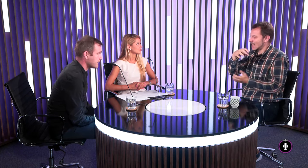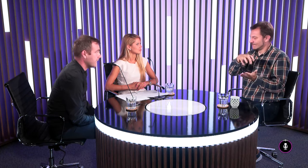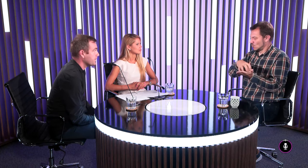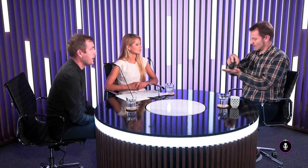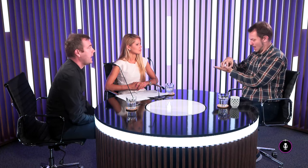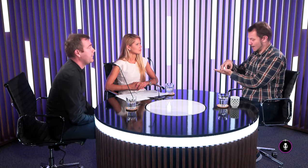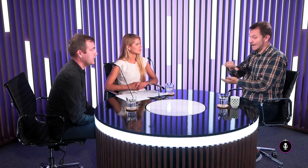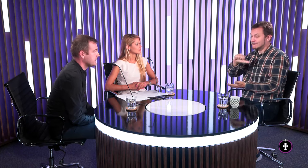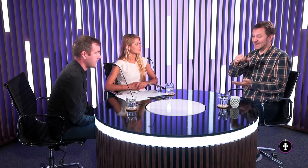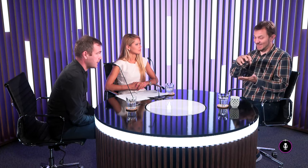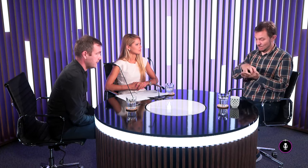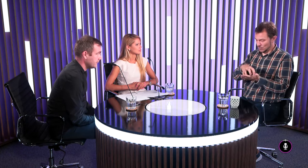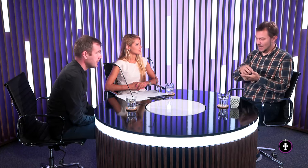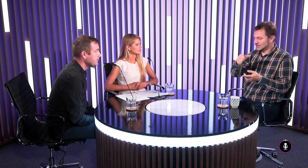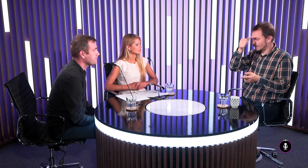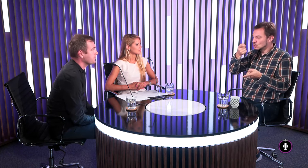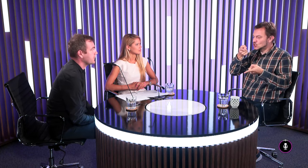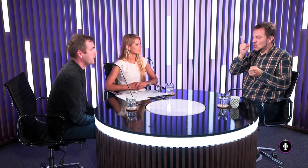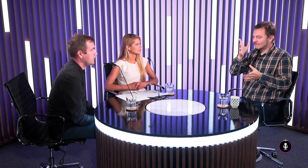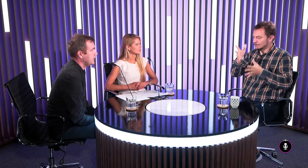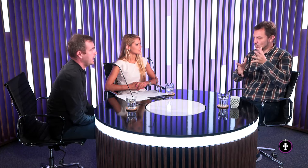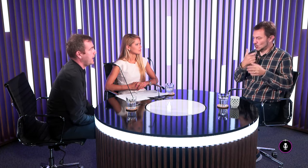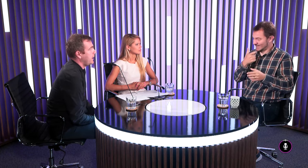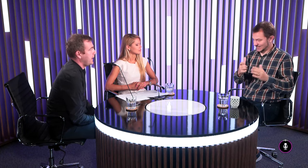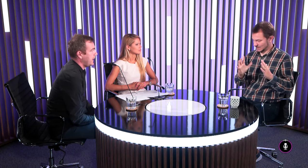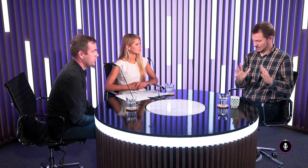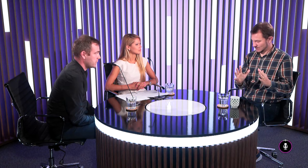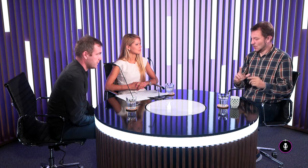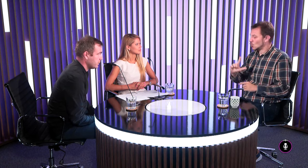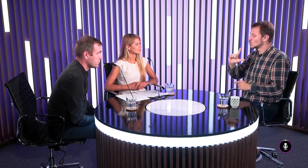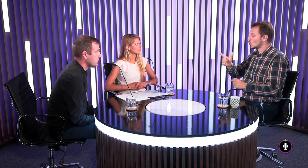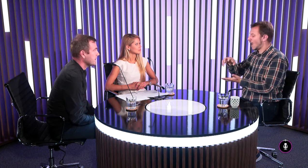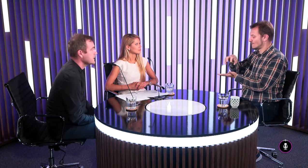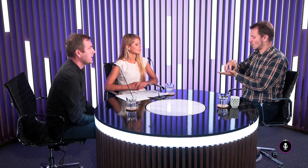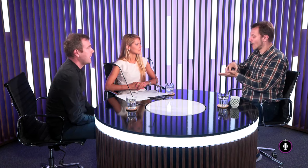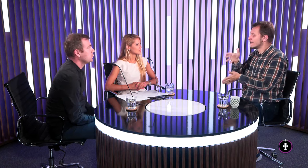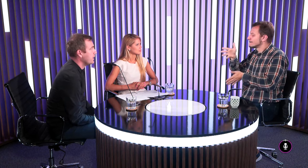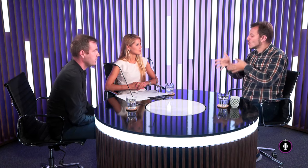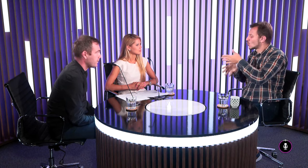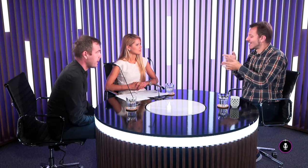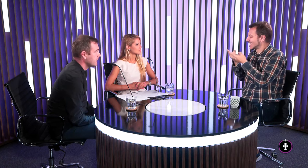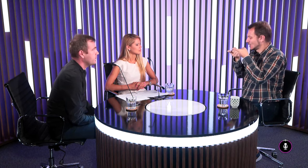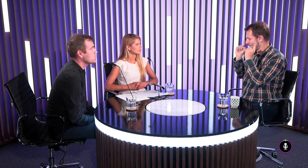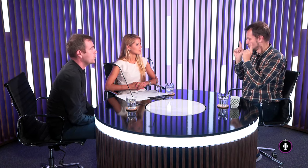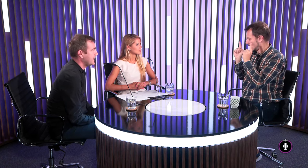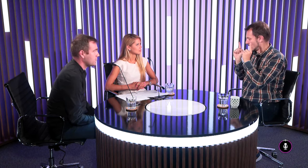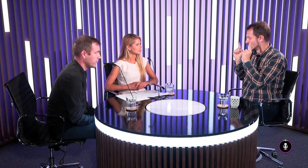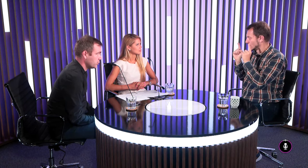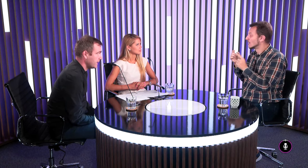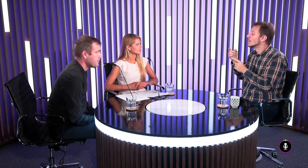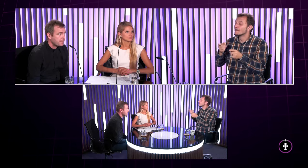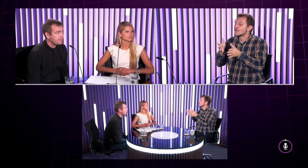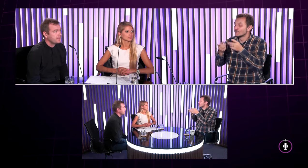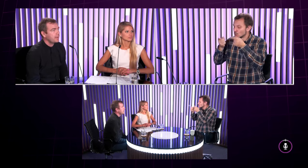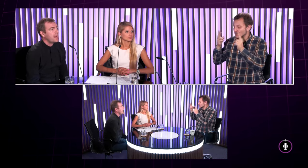komunikácia a má dve základné typy a to je slovenský posunkový jazyk a druhá forma je posunkovaná